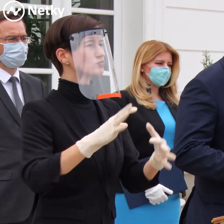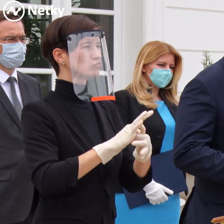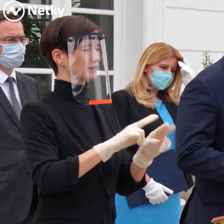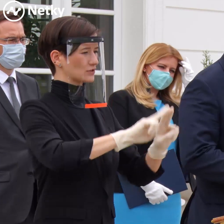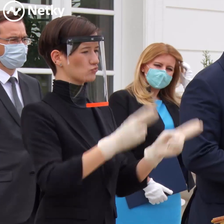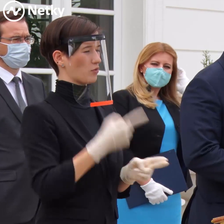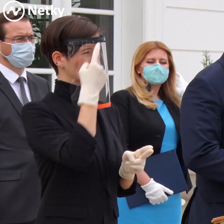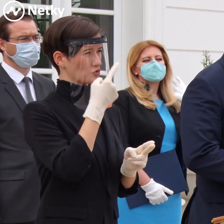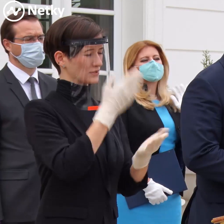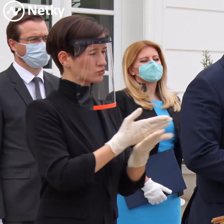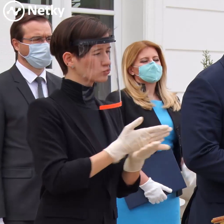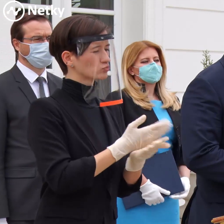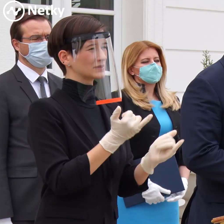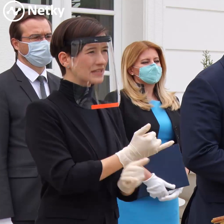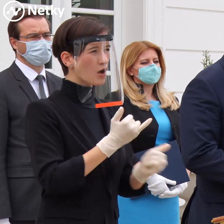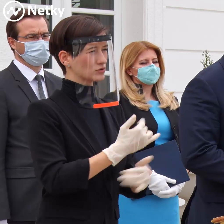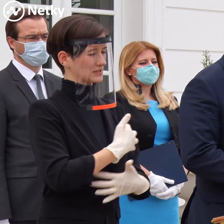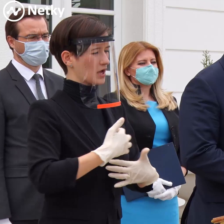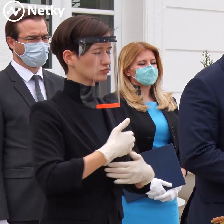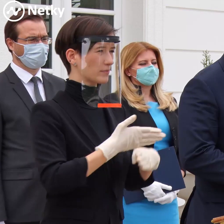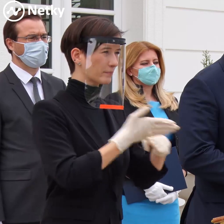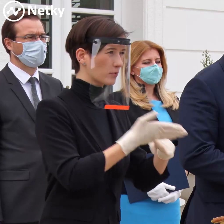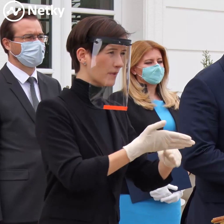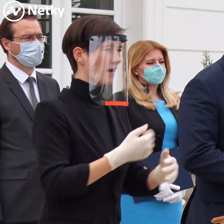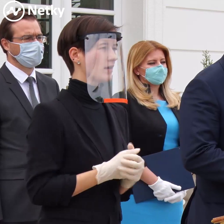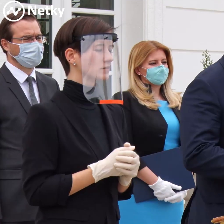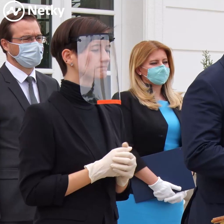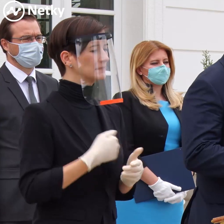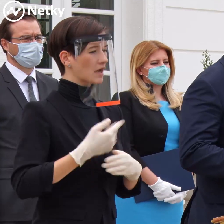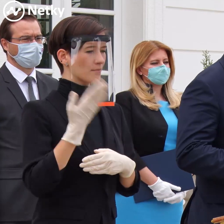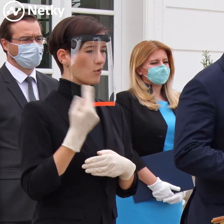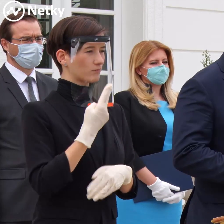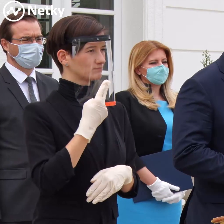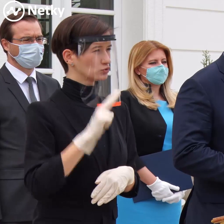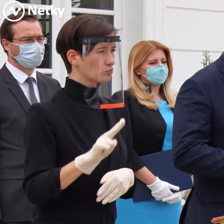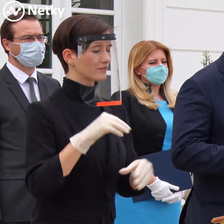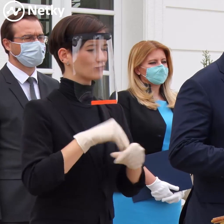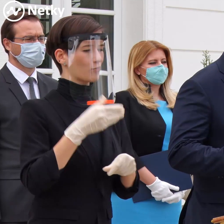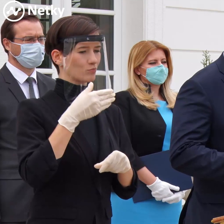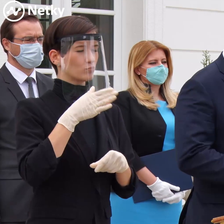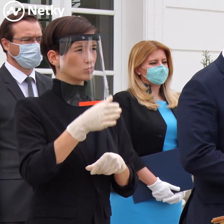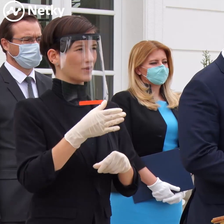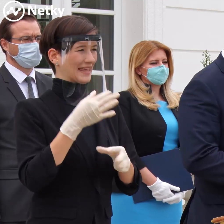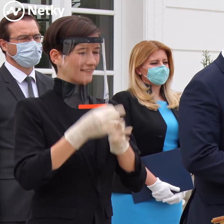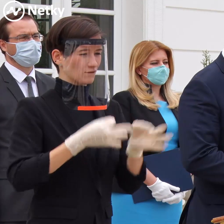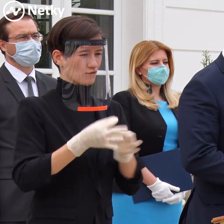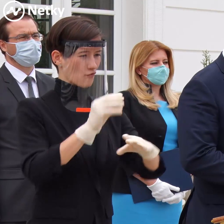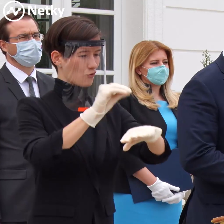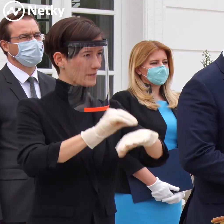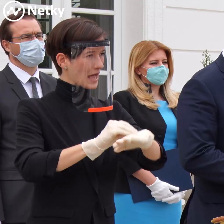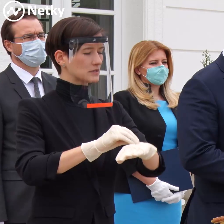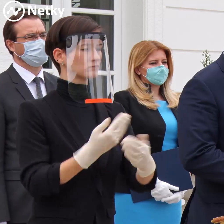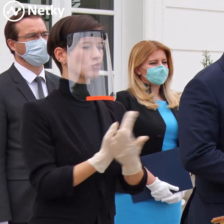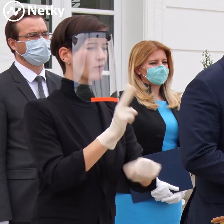priebežnej báze budeme informovať jej úrad o tom, aké sú nové skutočnosti, ktoré nové opatrenia sa